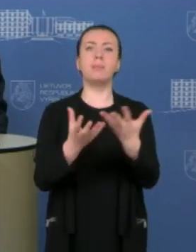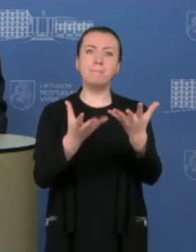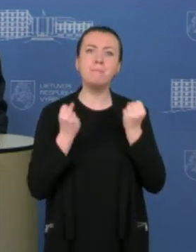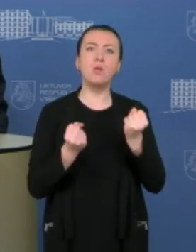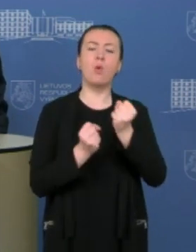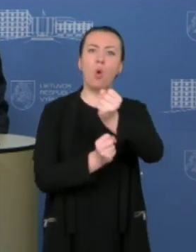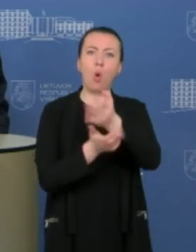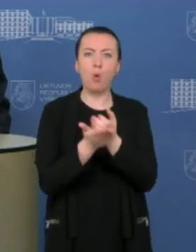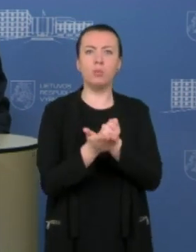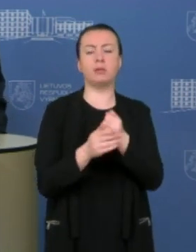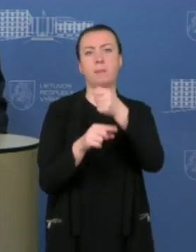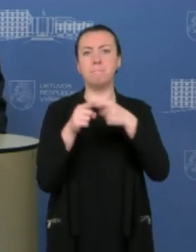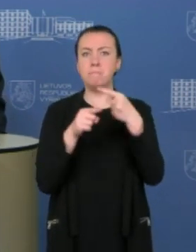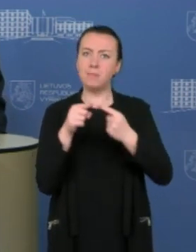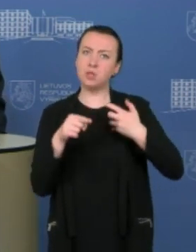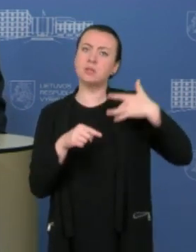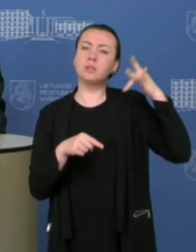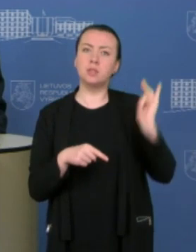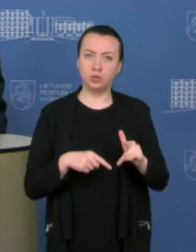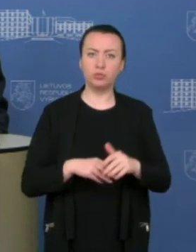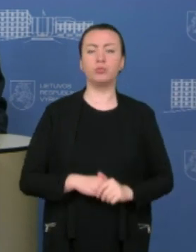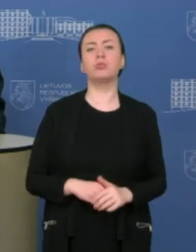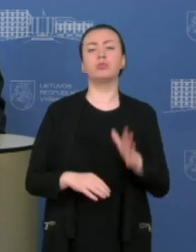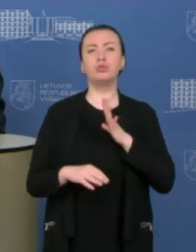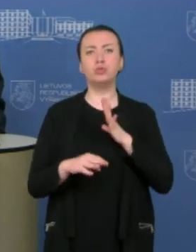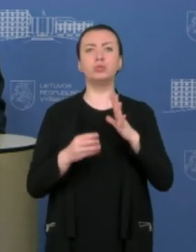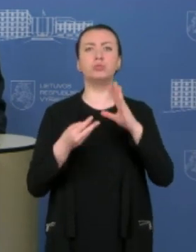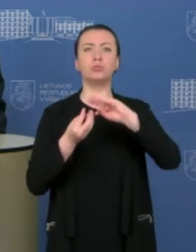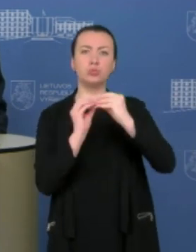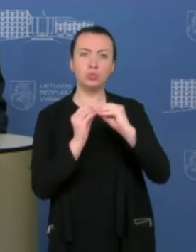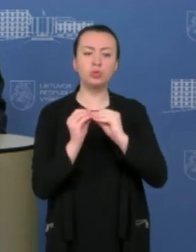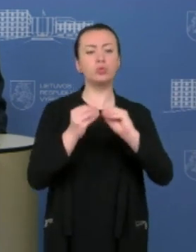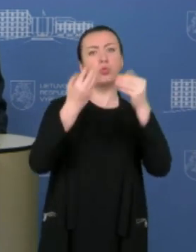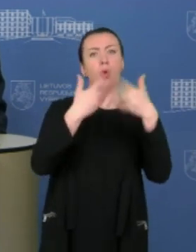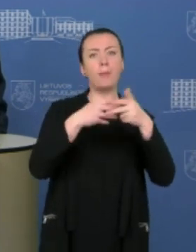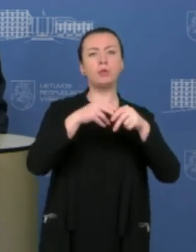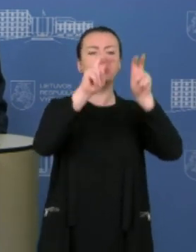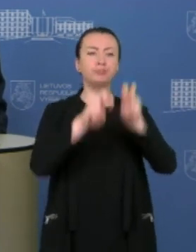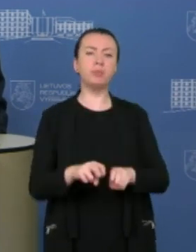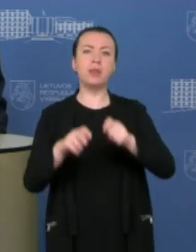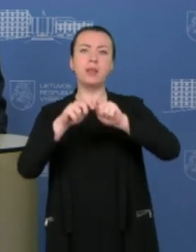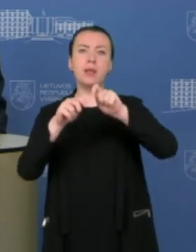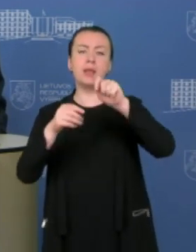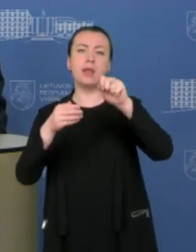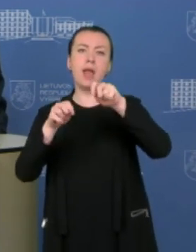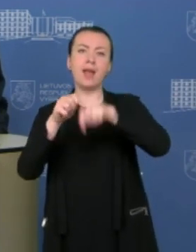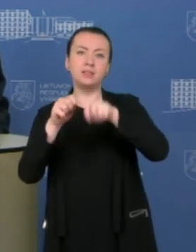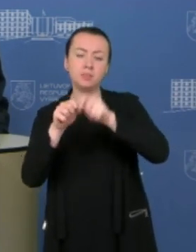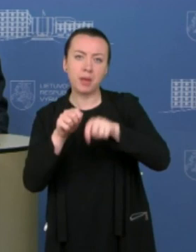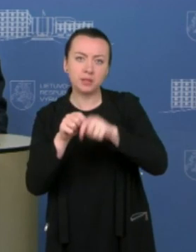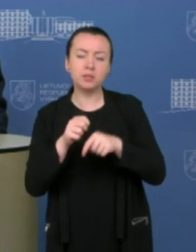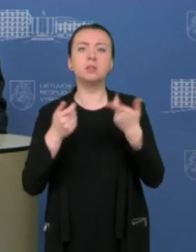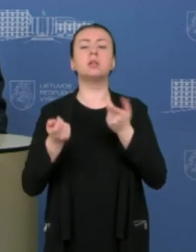priemonių ir kaip esame pasitaręs su domenų analitikais, ekspertais, tiesiog